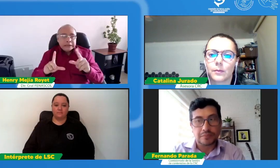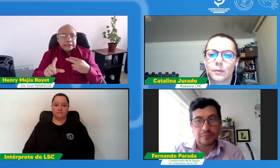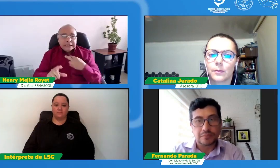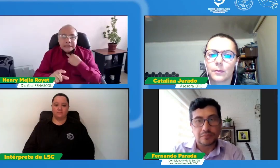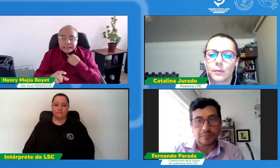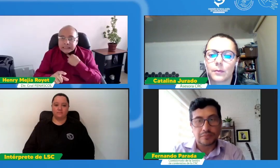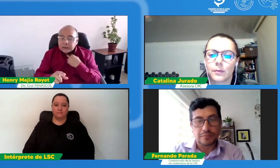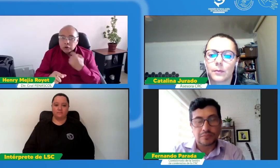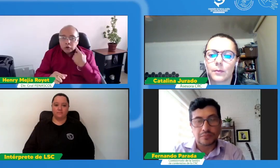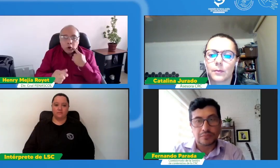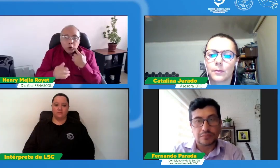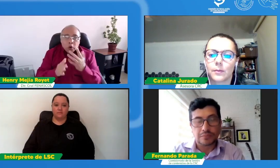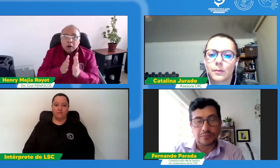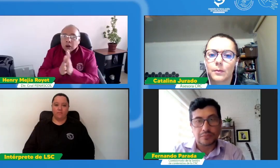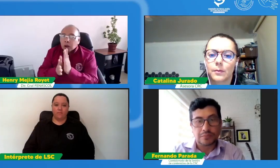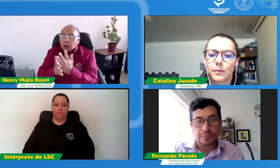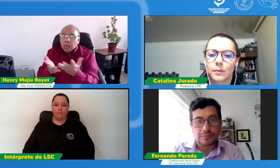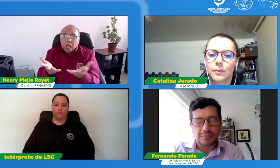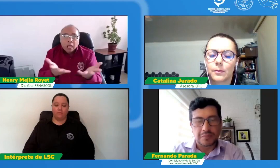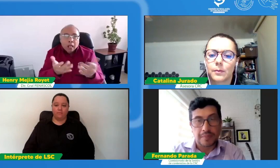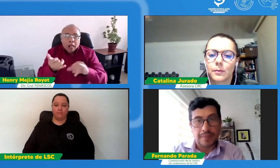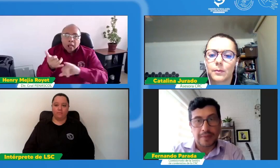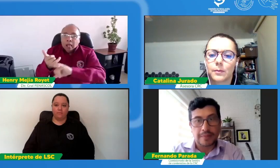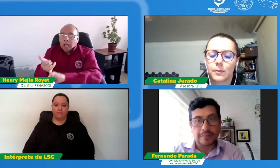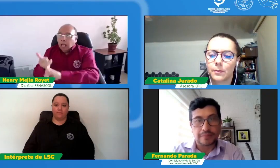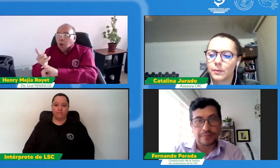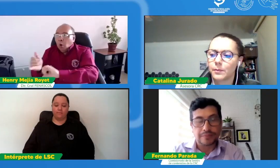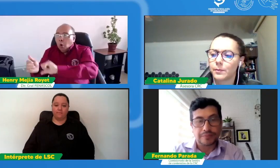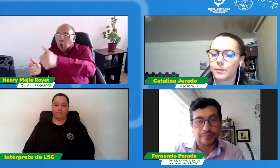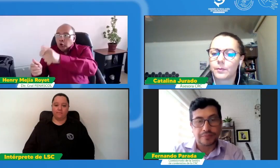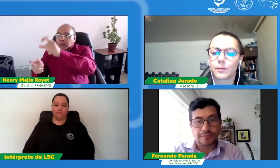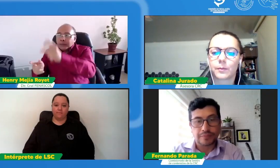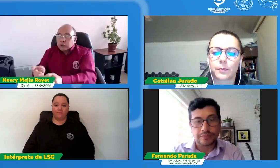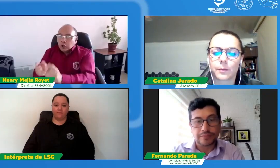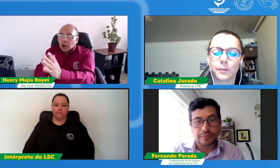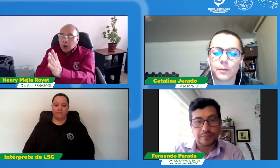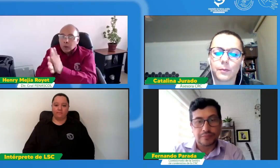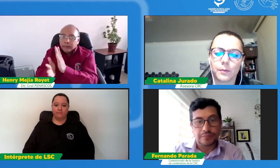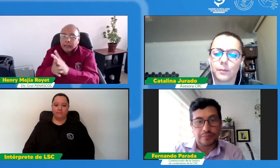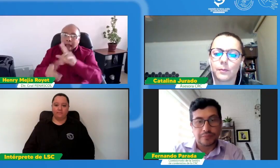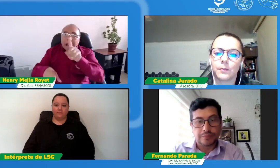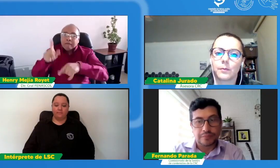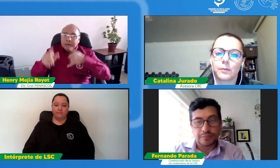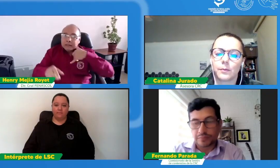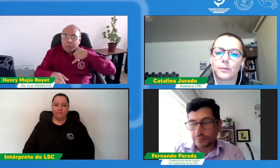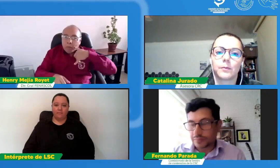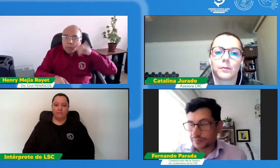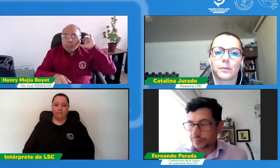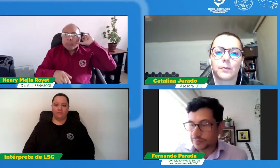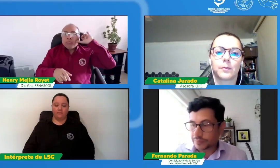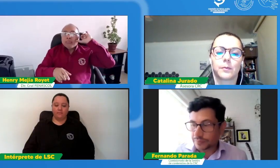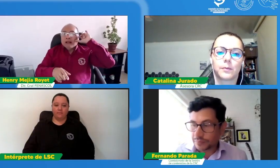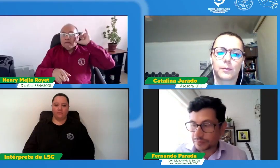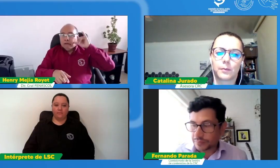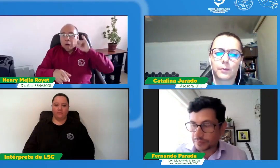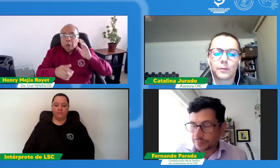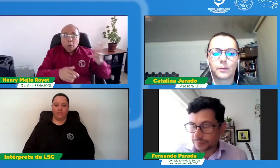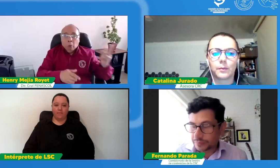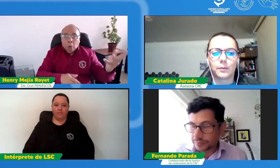barrera. Entonces, muchas personas sordas a veces dependen de otra persona en el momento que están viendo